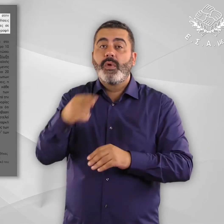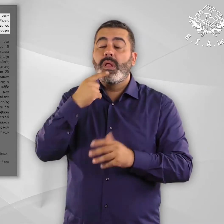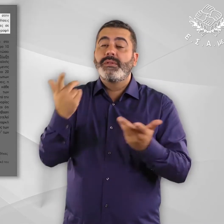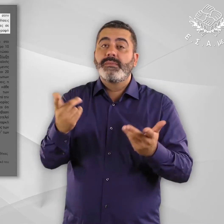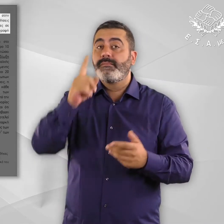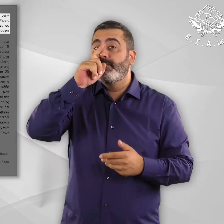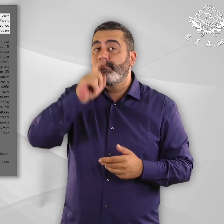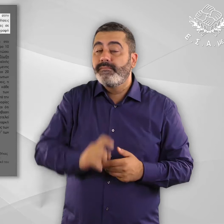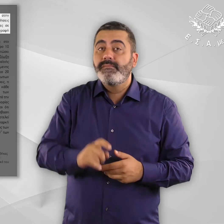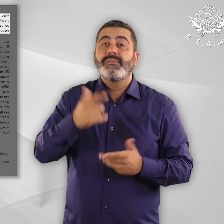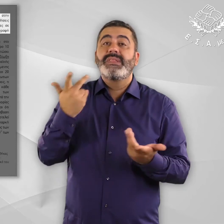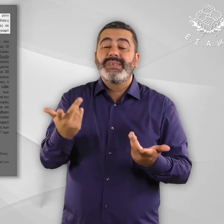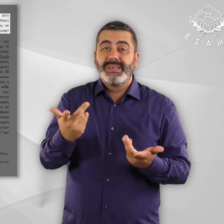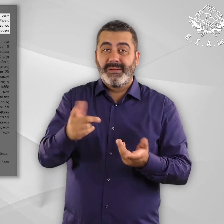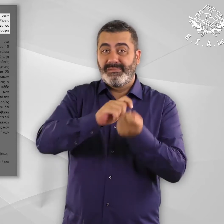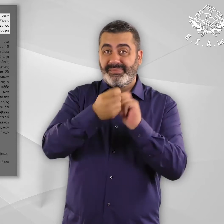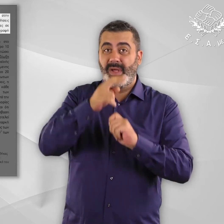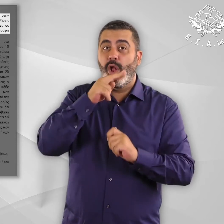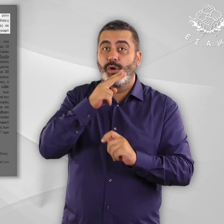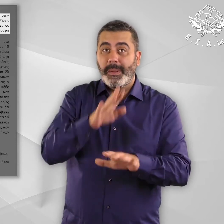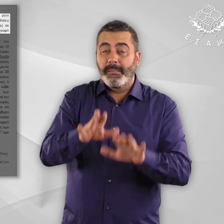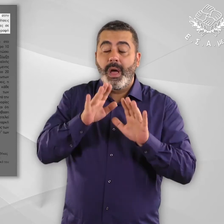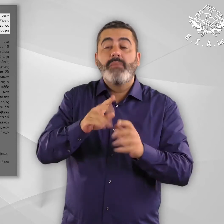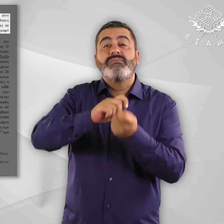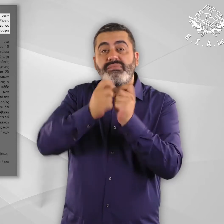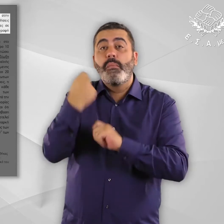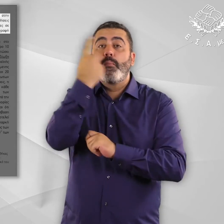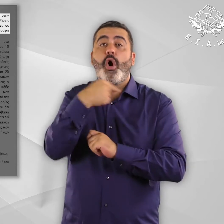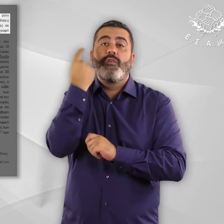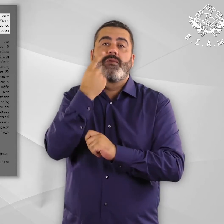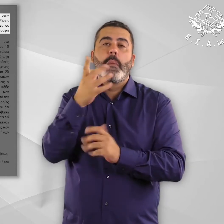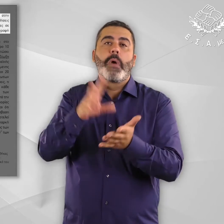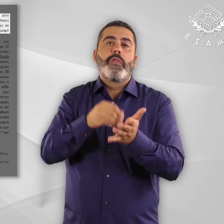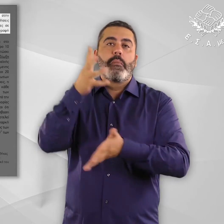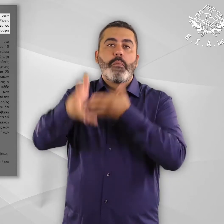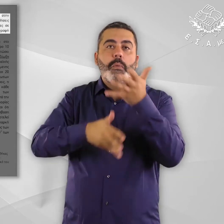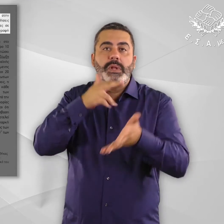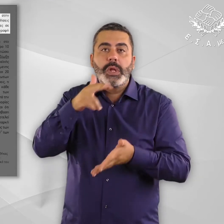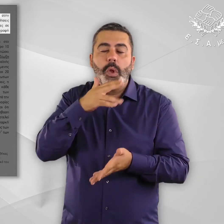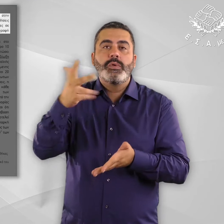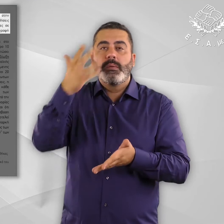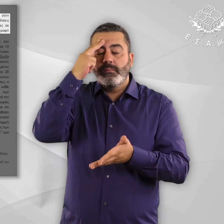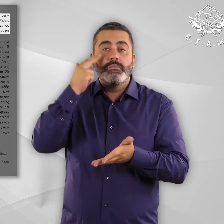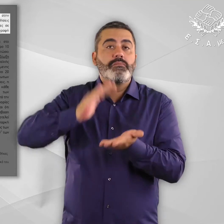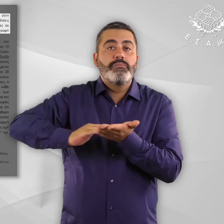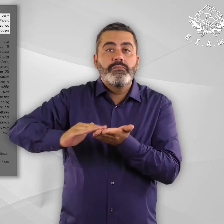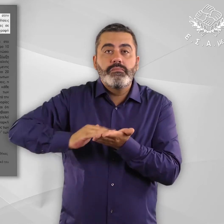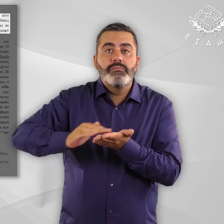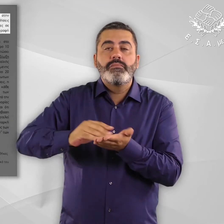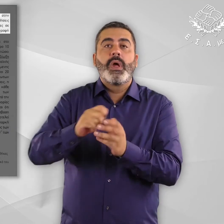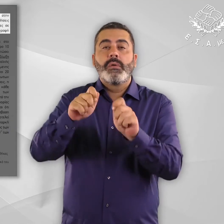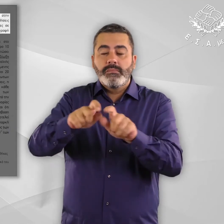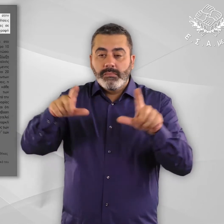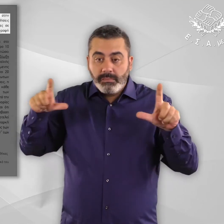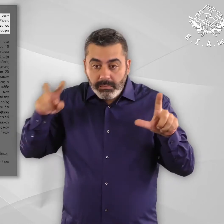παρέχονται πληροφορίες σε προσβάσιμες μορφές παρένθεση στην ουματική γλώσσα σε γραφή Braille, σε κείμενα Easy to Read.